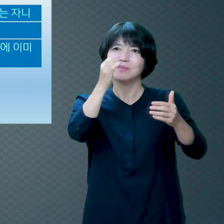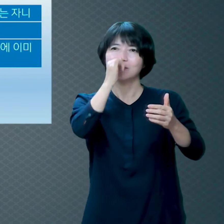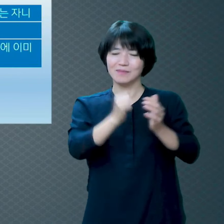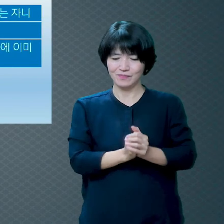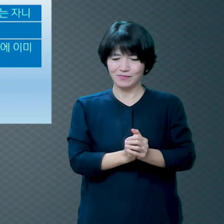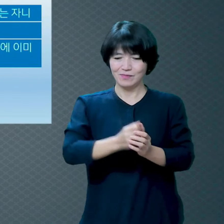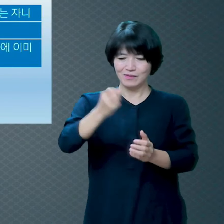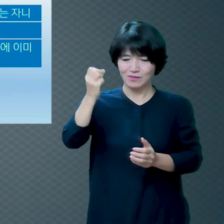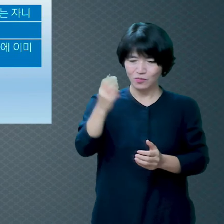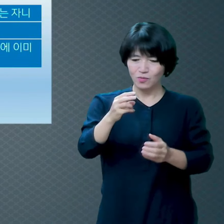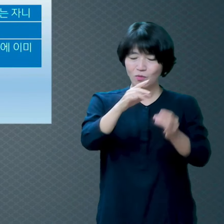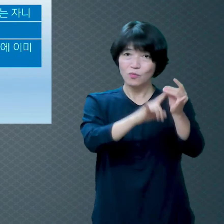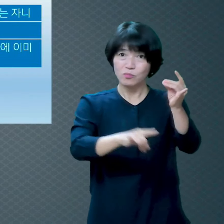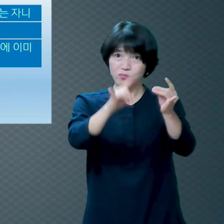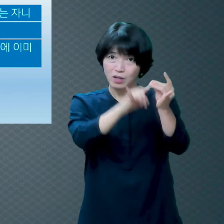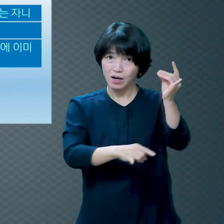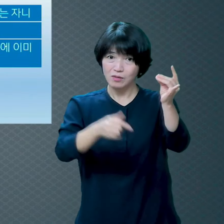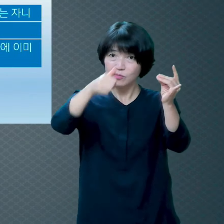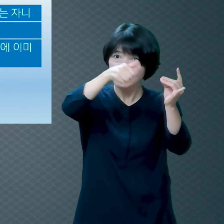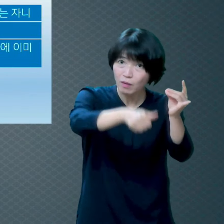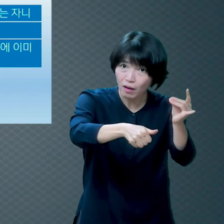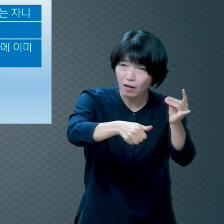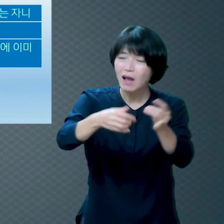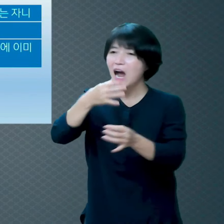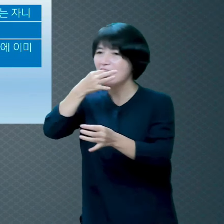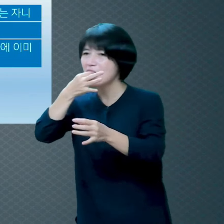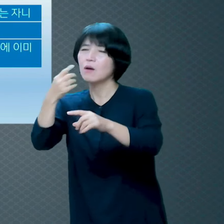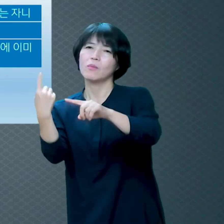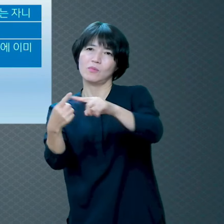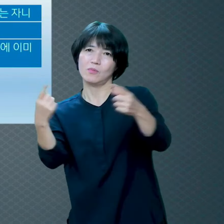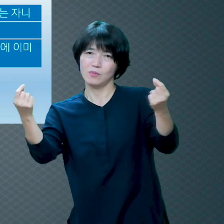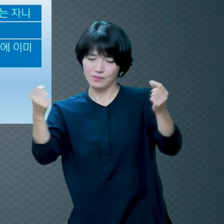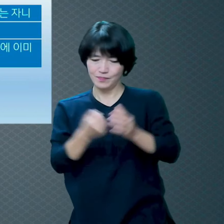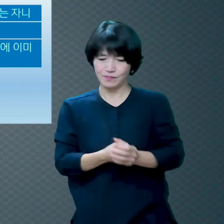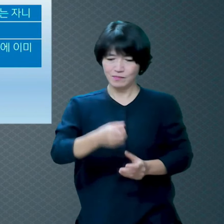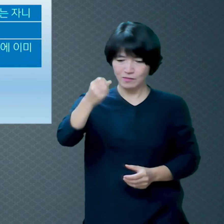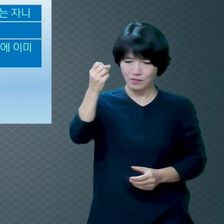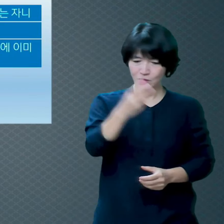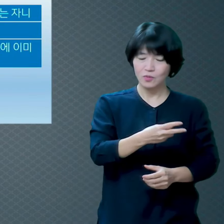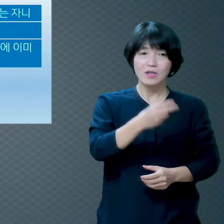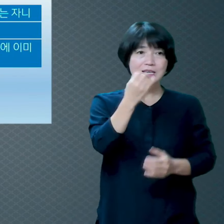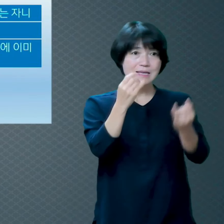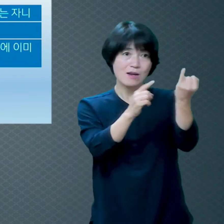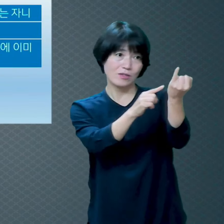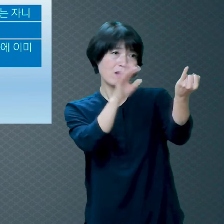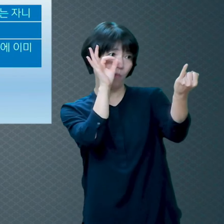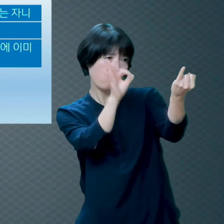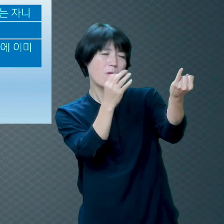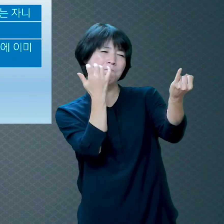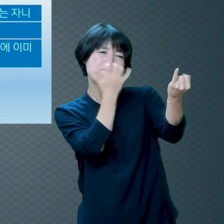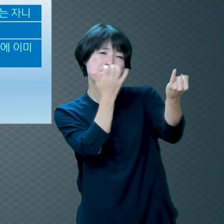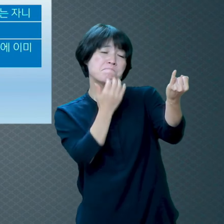여자를 보고 음욕을 품으면 이미 간음죄 지은 거라고 말씀하세요